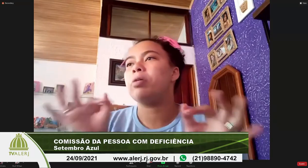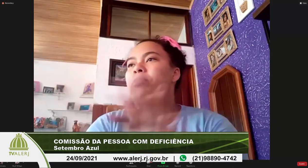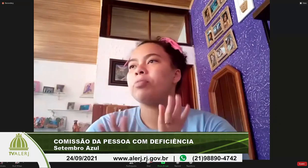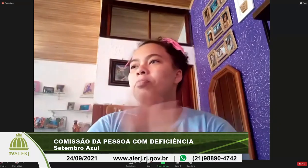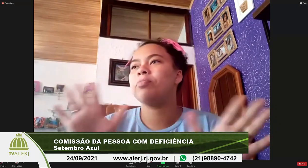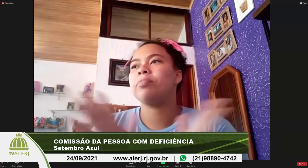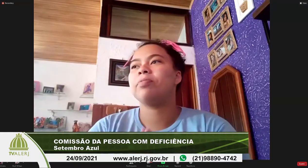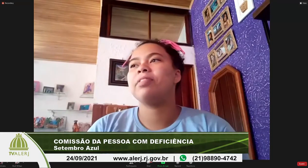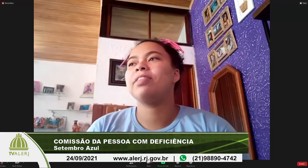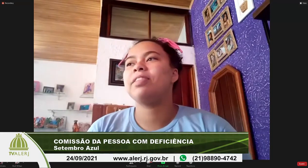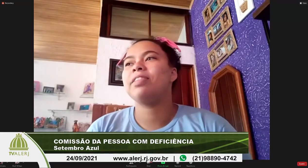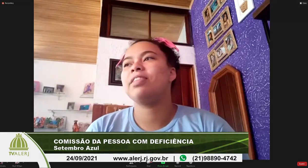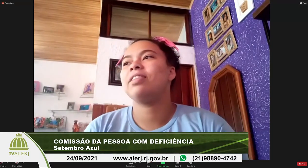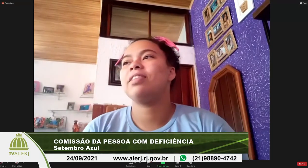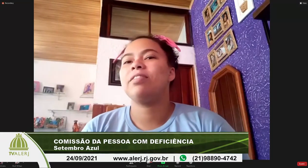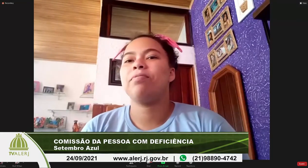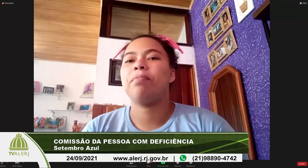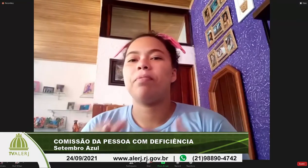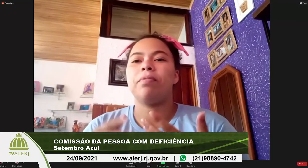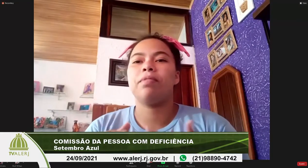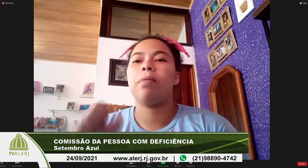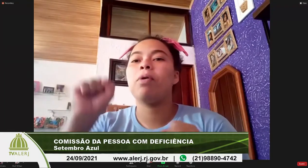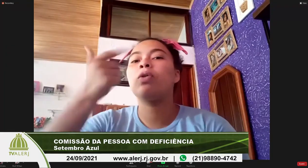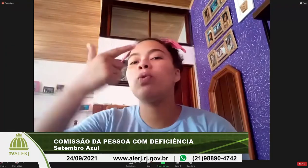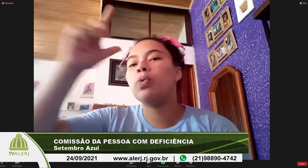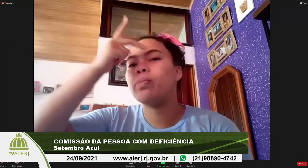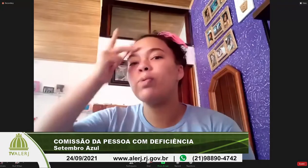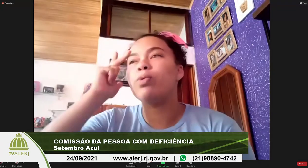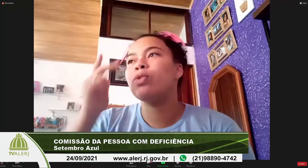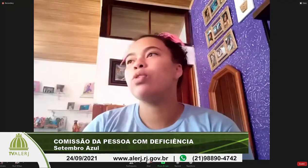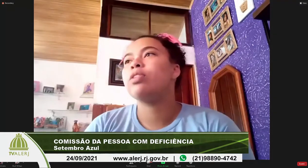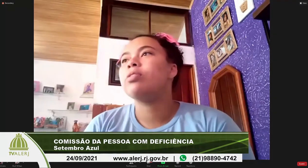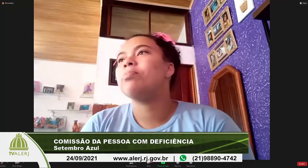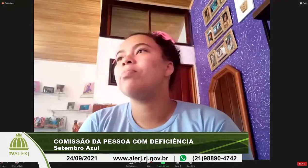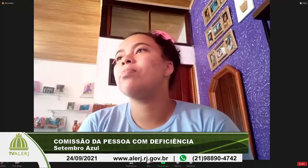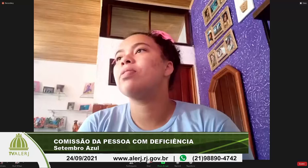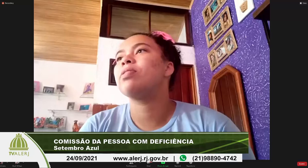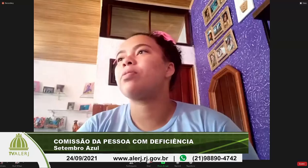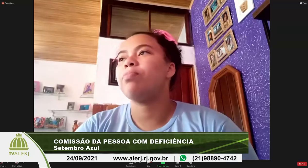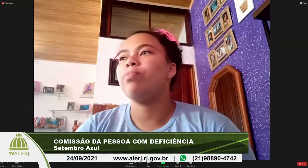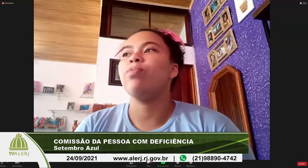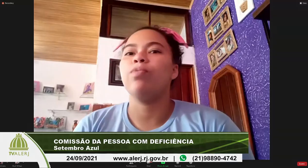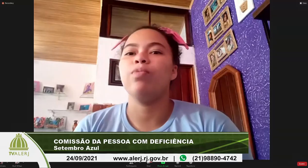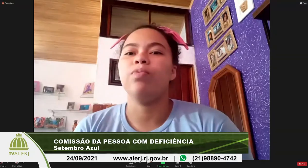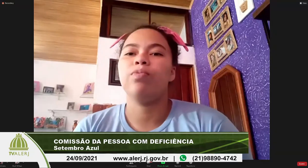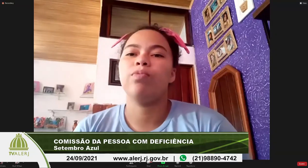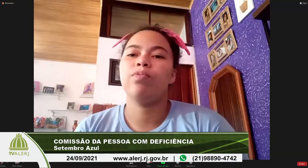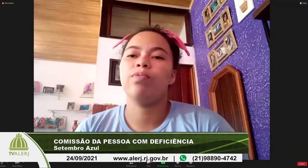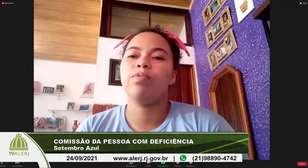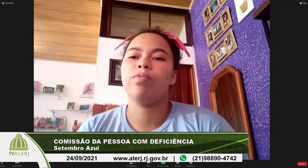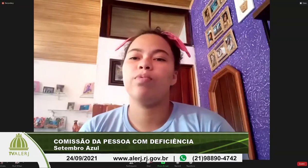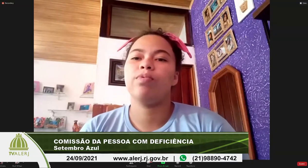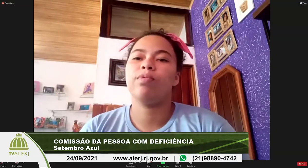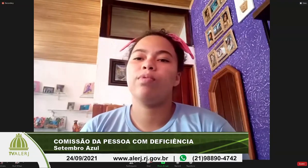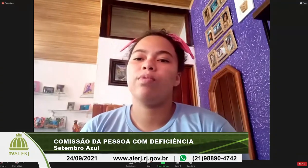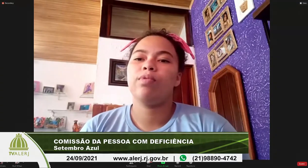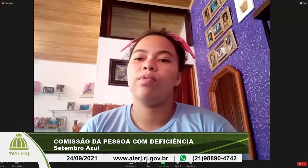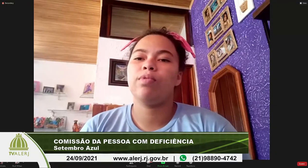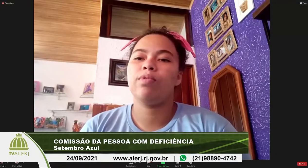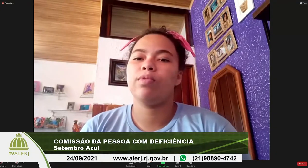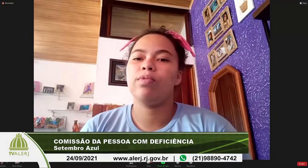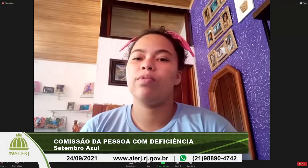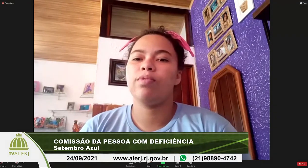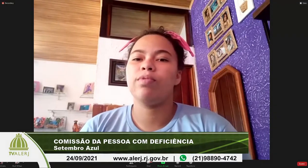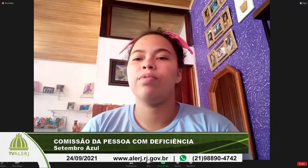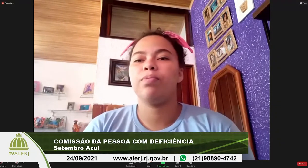E pronto, é só isso mesmo. Pode convidar o próximo idealizador, por favor.